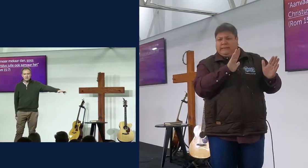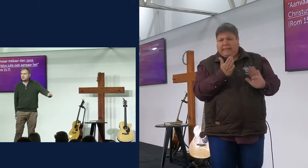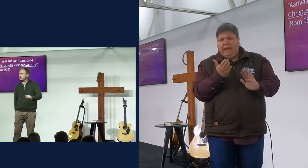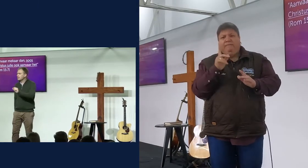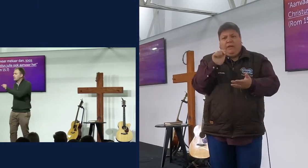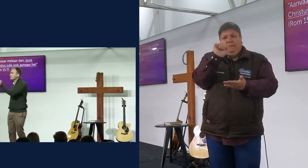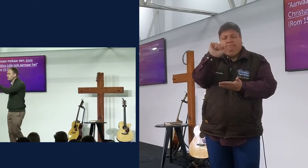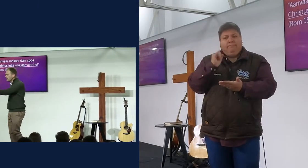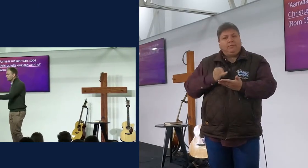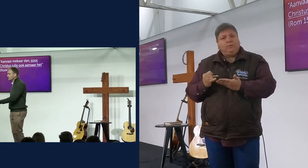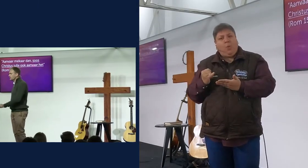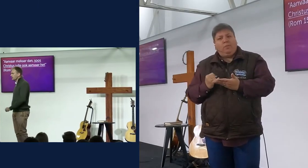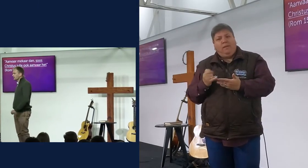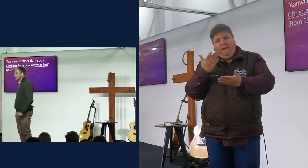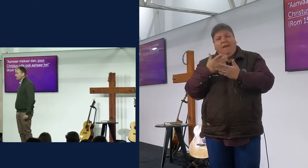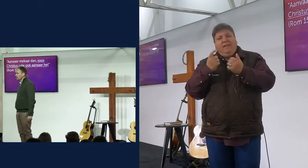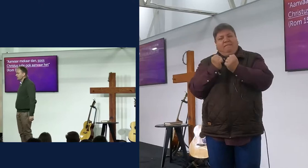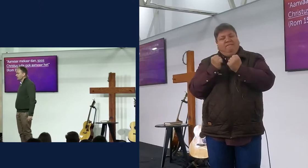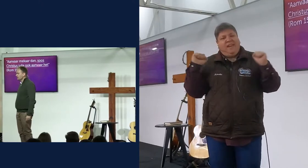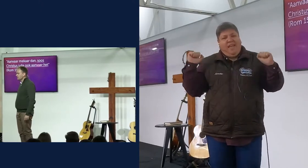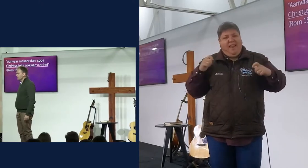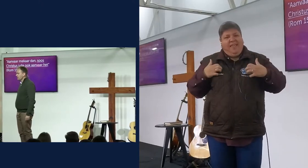ploeter, so dat jy oorwinning kan kry,